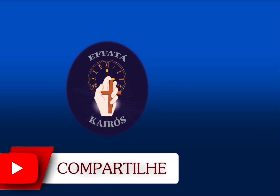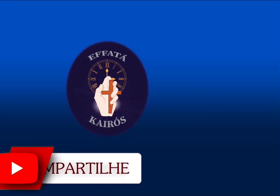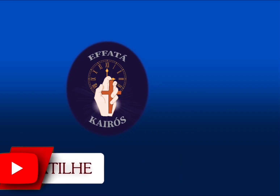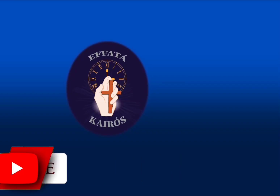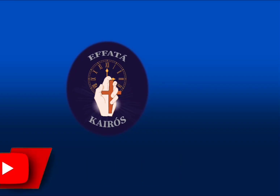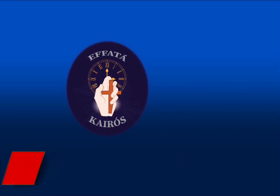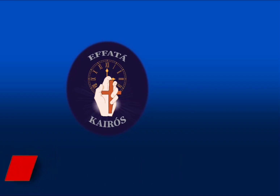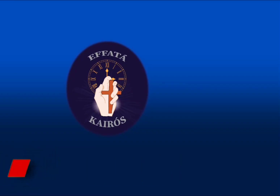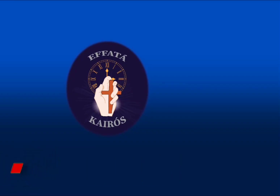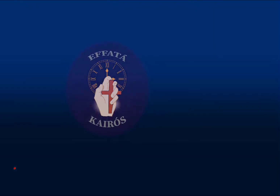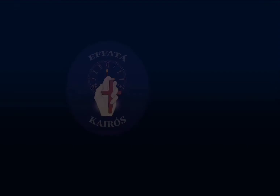umons. Palavra